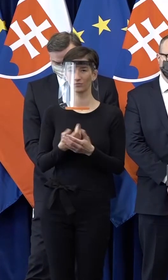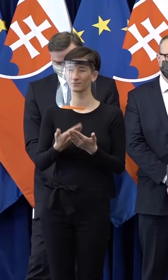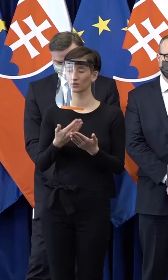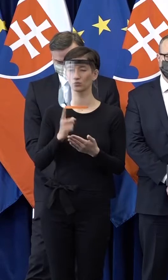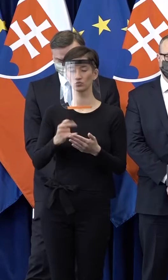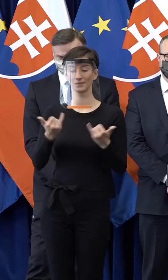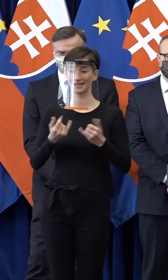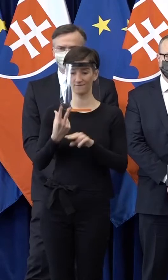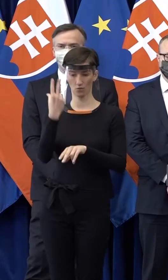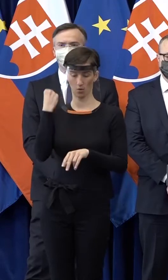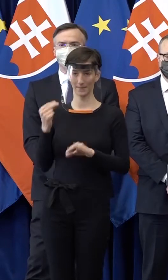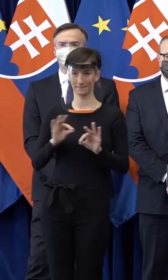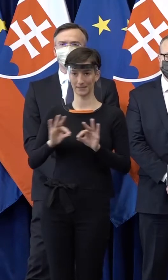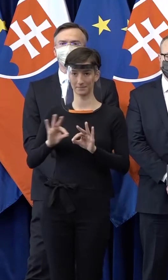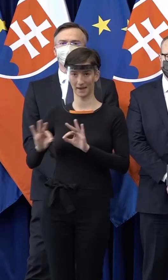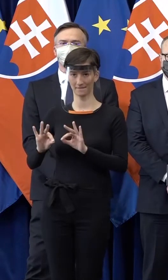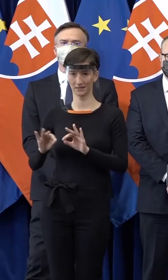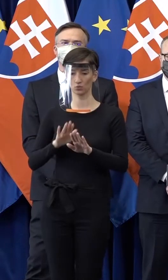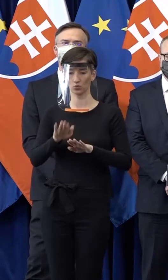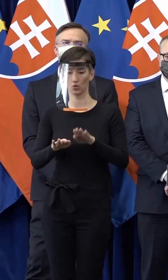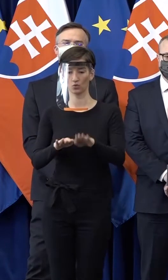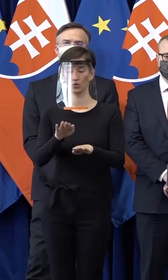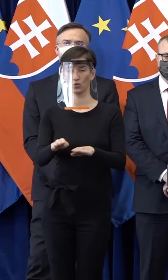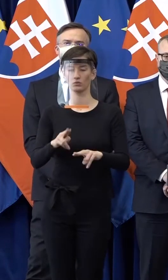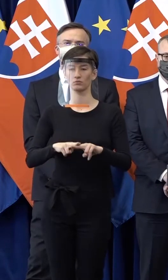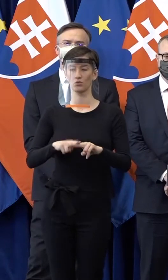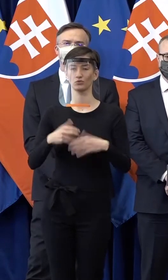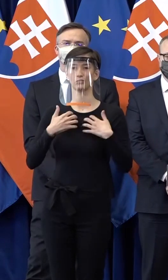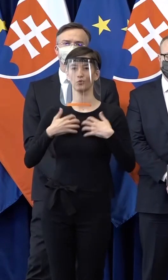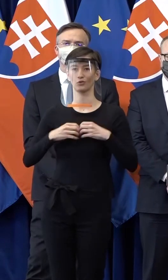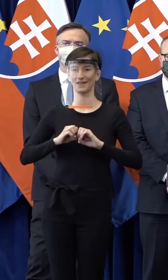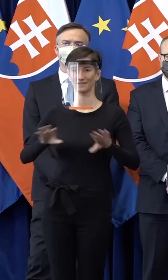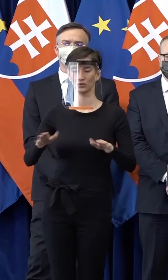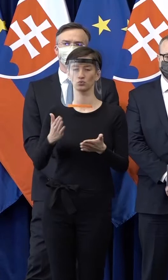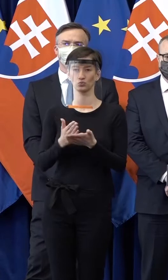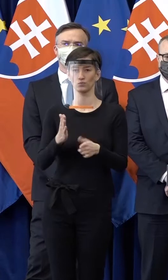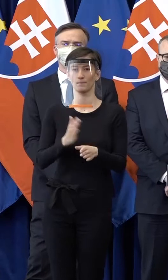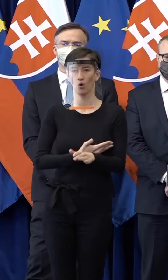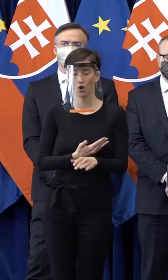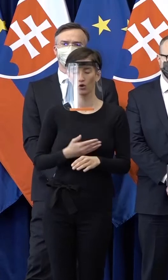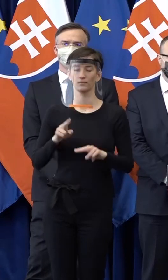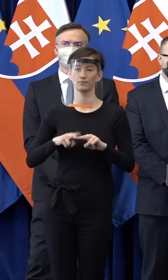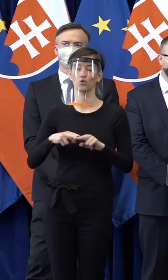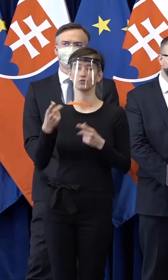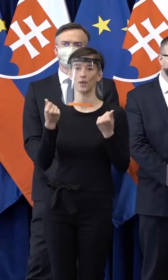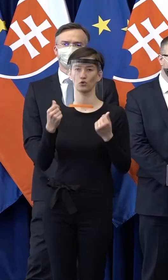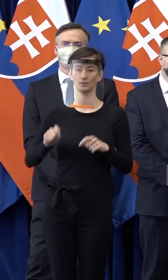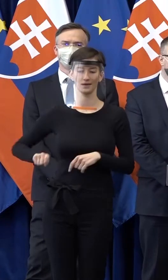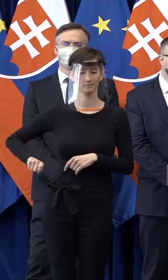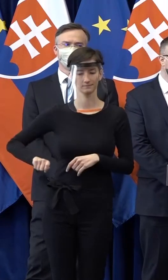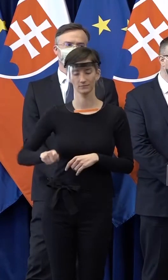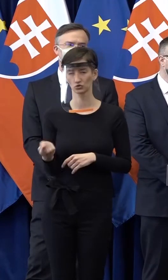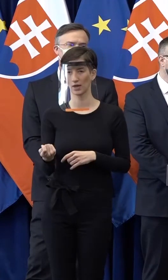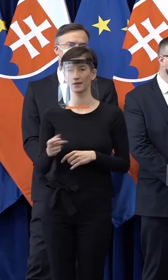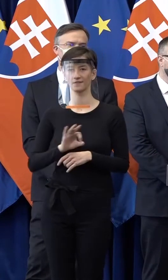kroky zrealizujeme, tak budeme mať paralelný nástup do budúceho obdobia s našimi konkurenčnými krajinami.